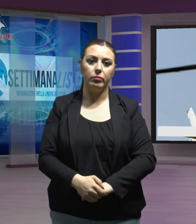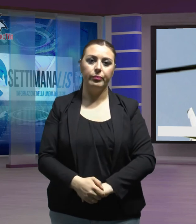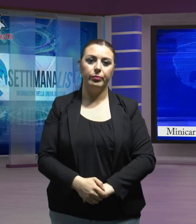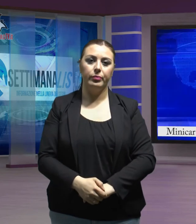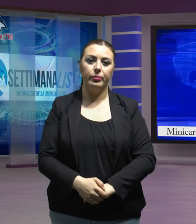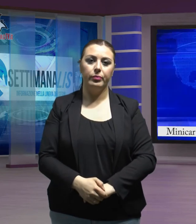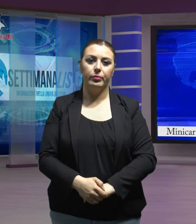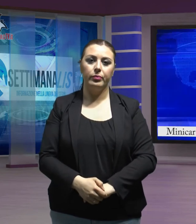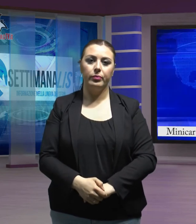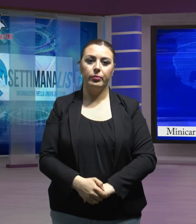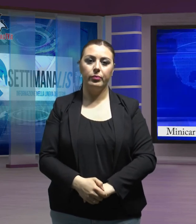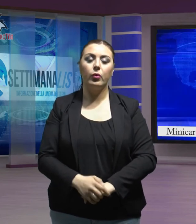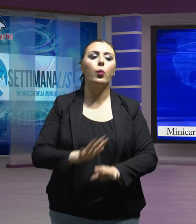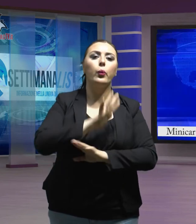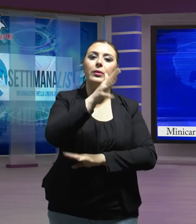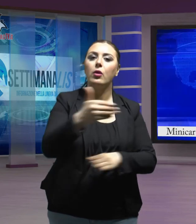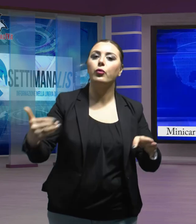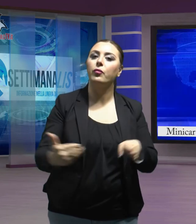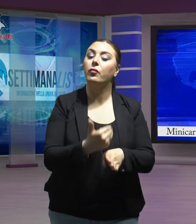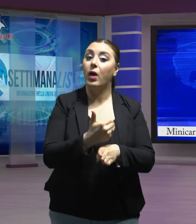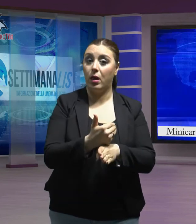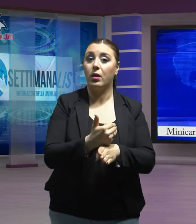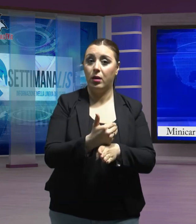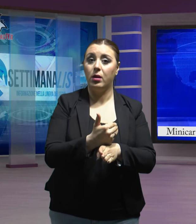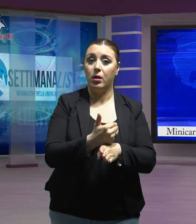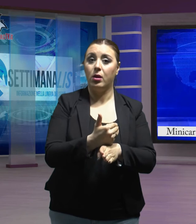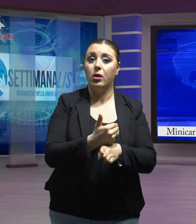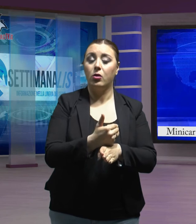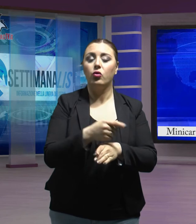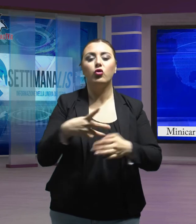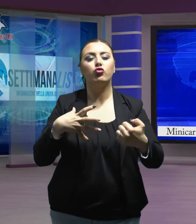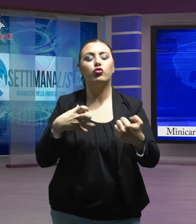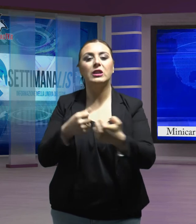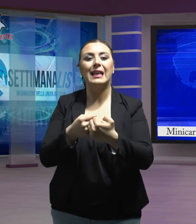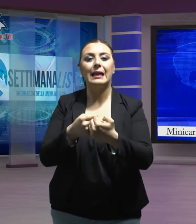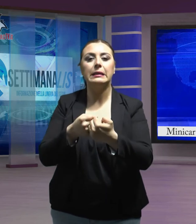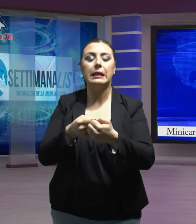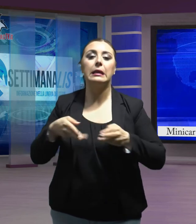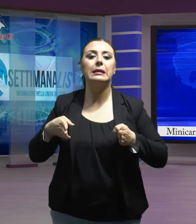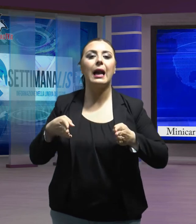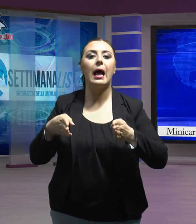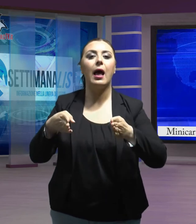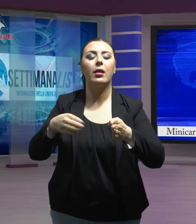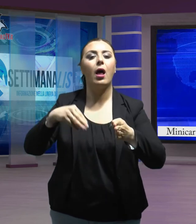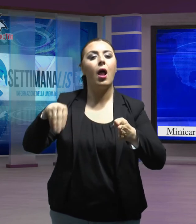Altro ferito è il bilancio dell'incidente stradale avvenuto a